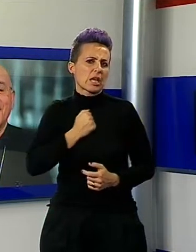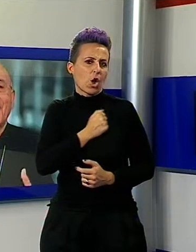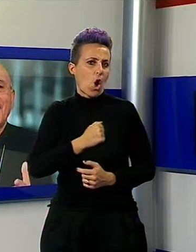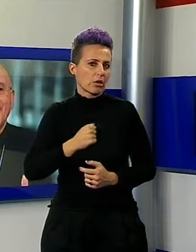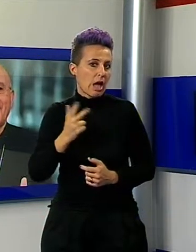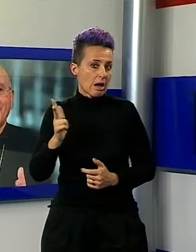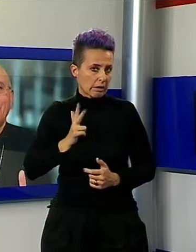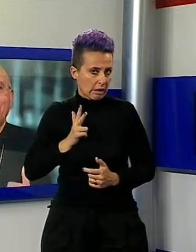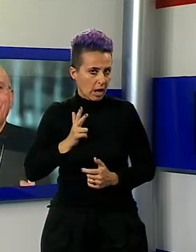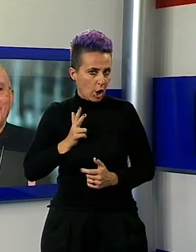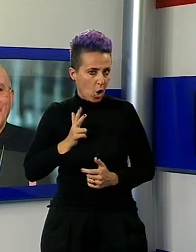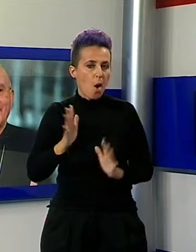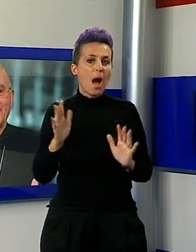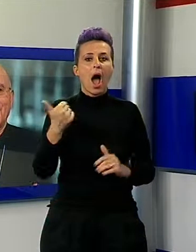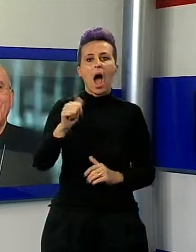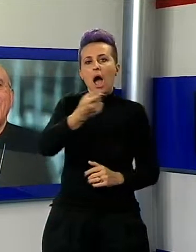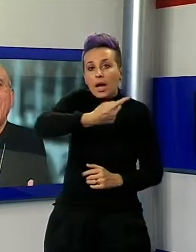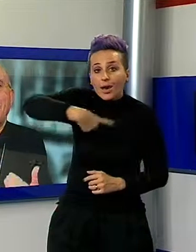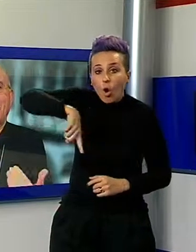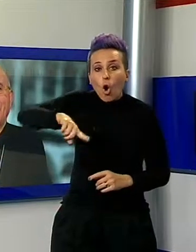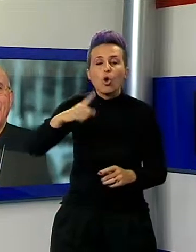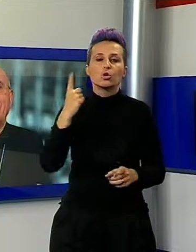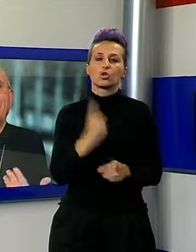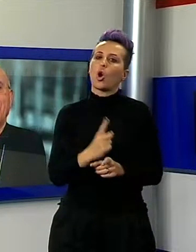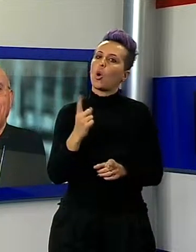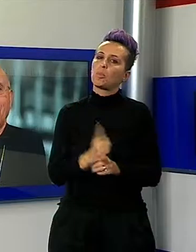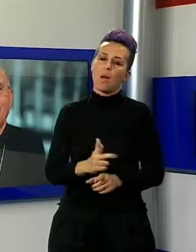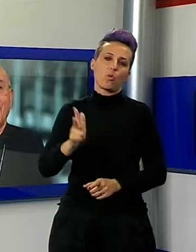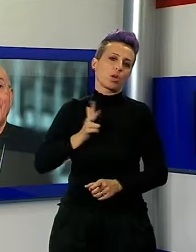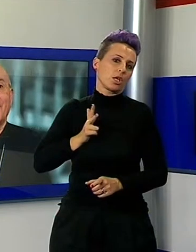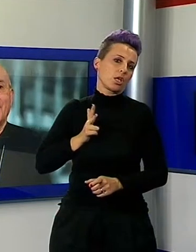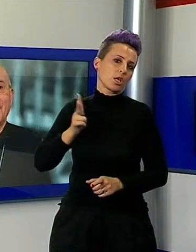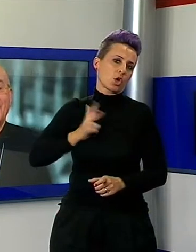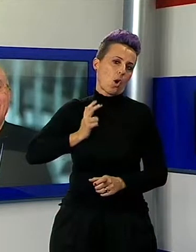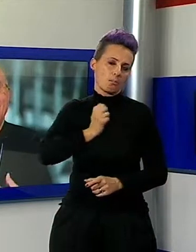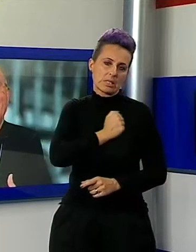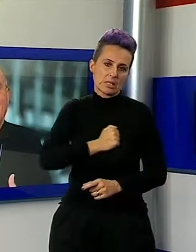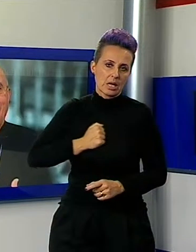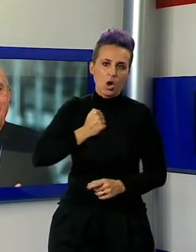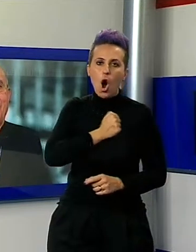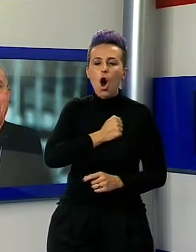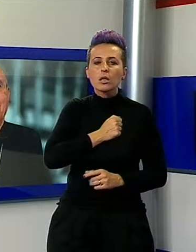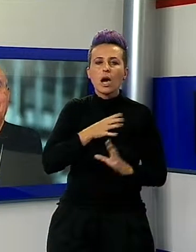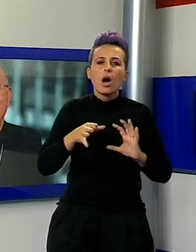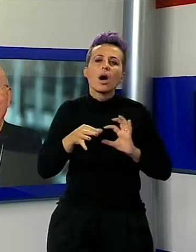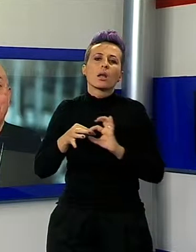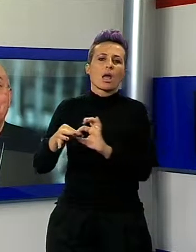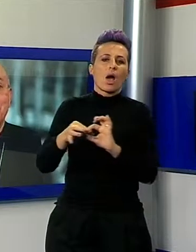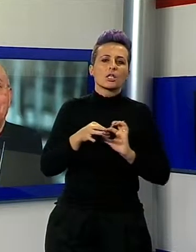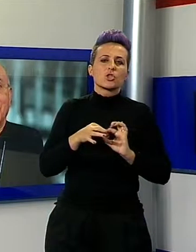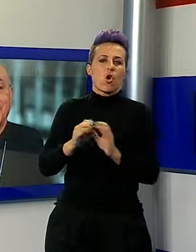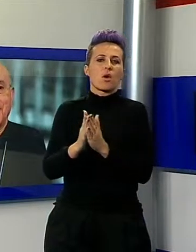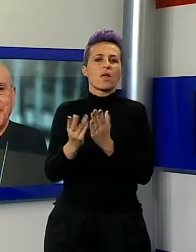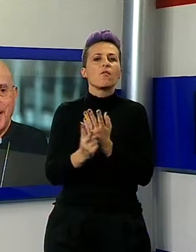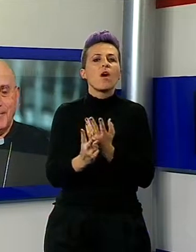impegno, essere Porte Santa, cioè apportare misericordia, relazioni evangeliche, secondo il Vangelo,